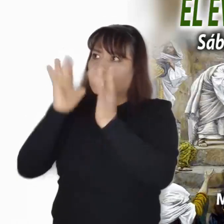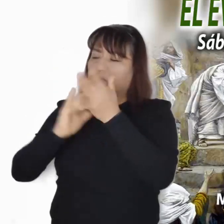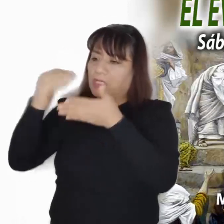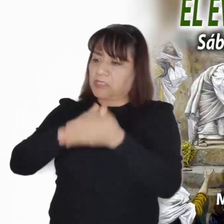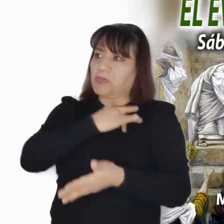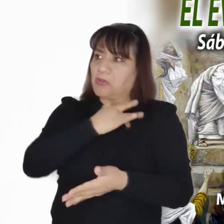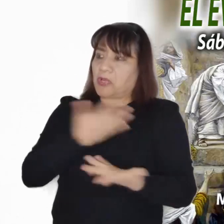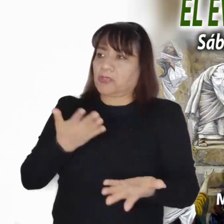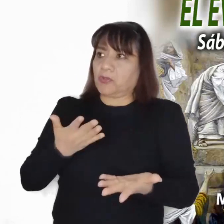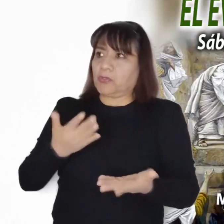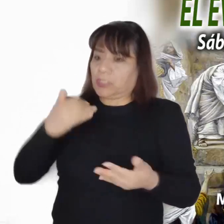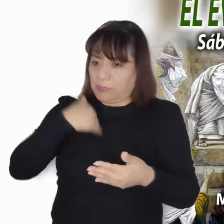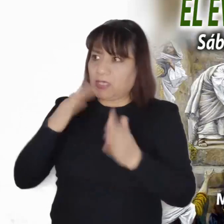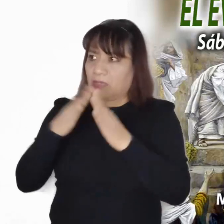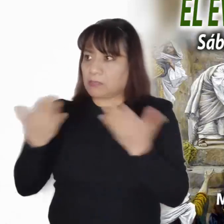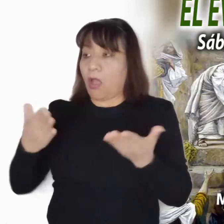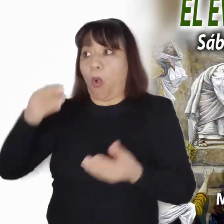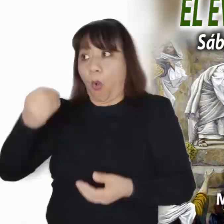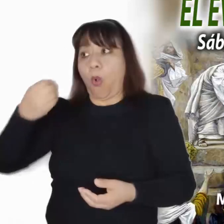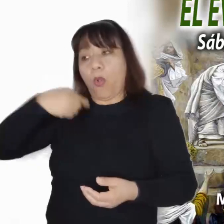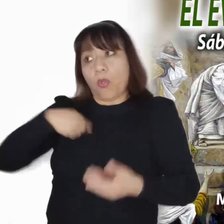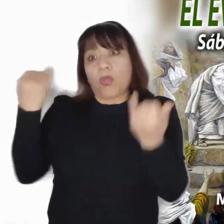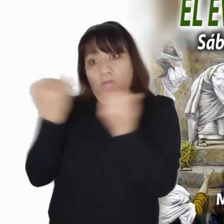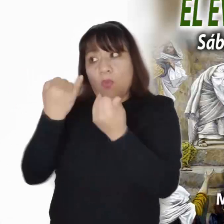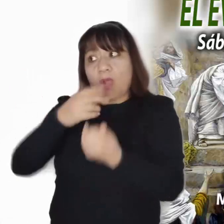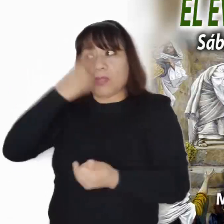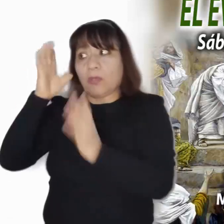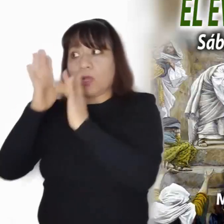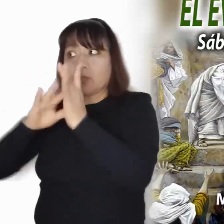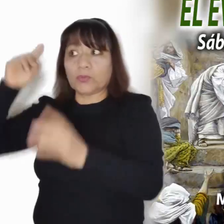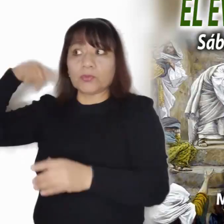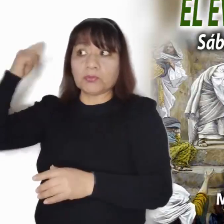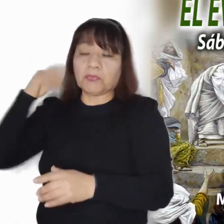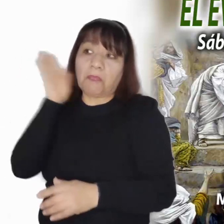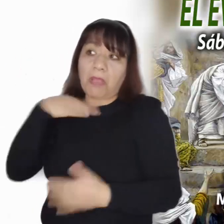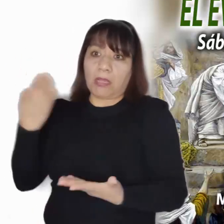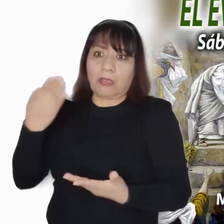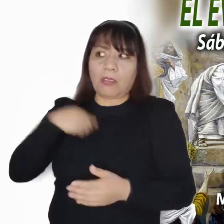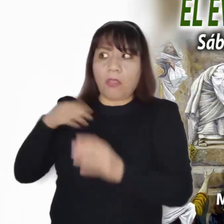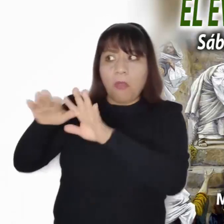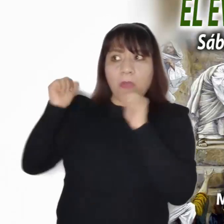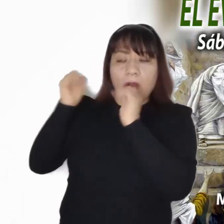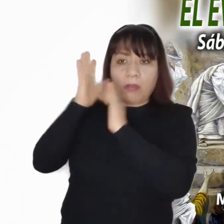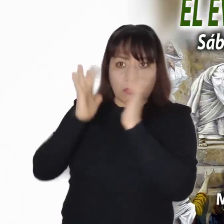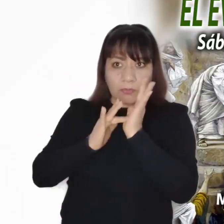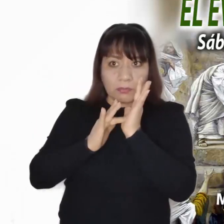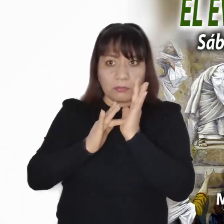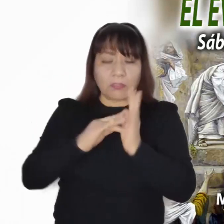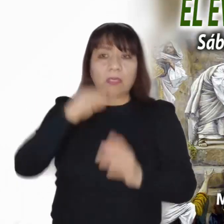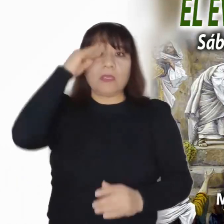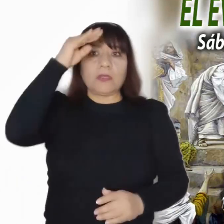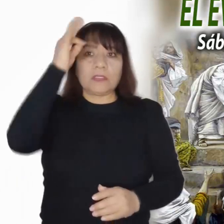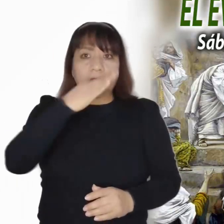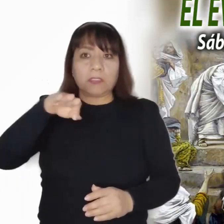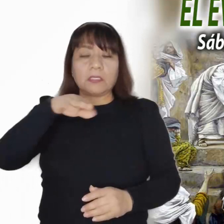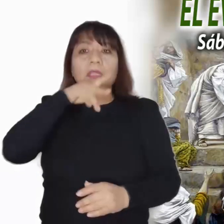¿O nosotros también lo llamamos loco y nos apartamos de él? El Señor te bendiga en nombre del